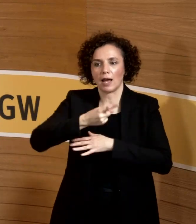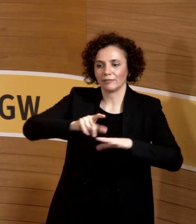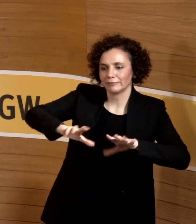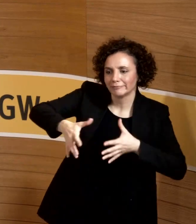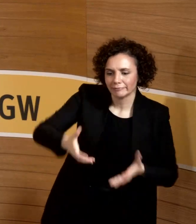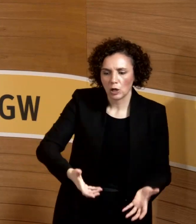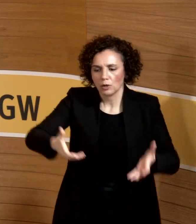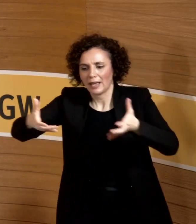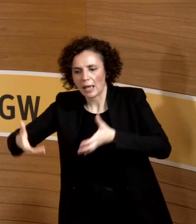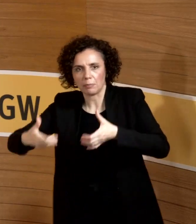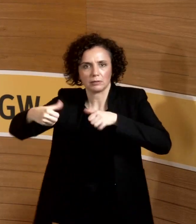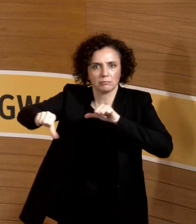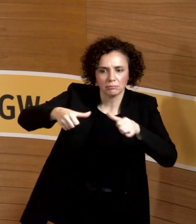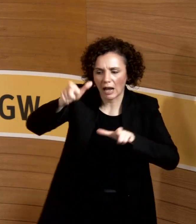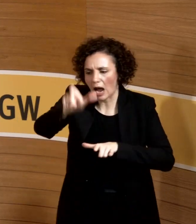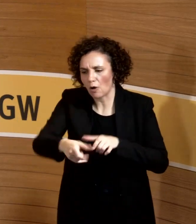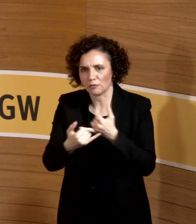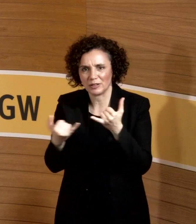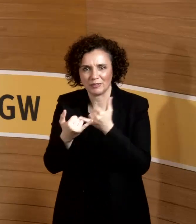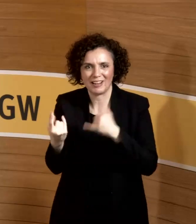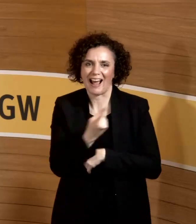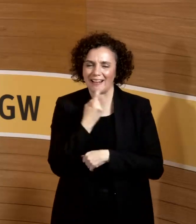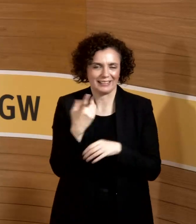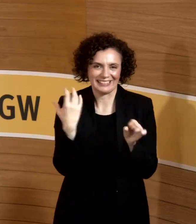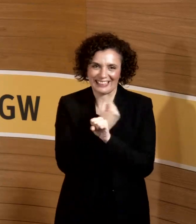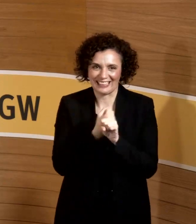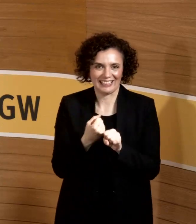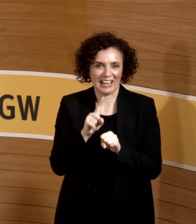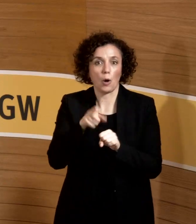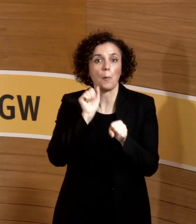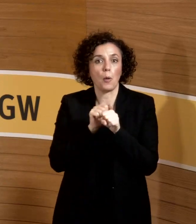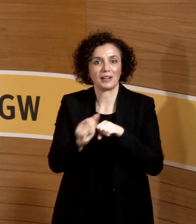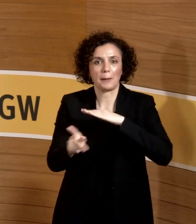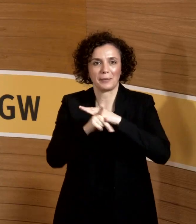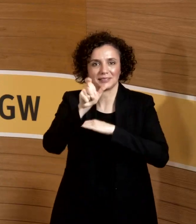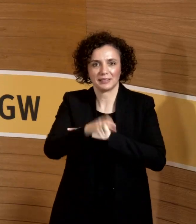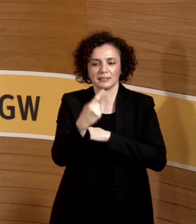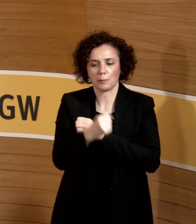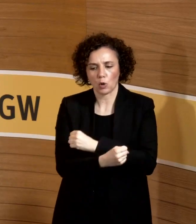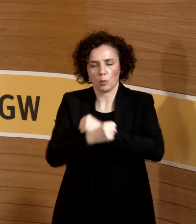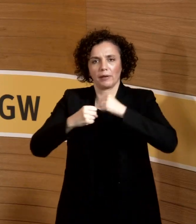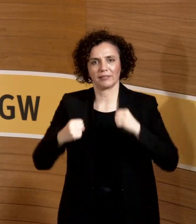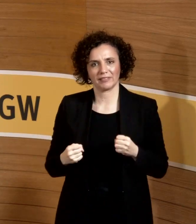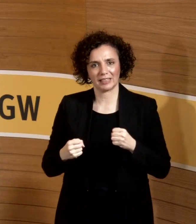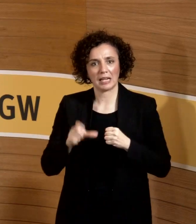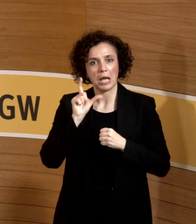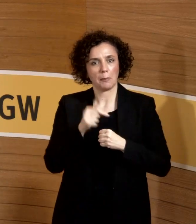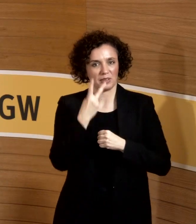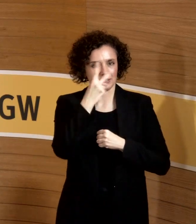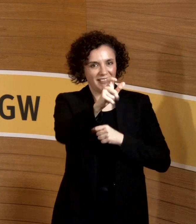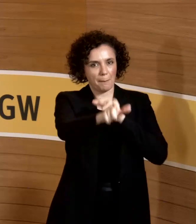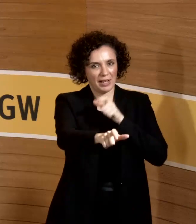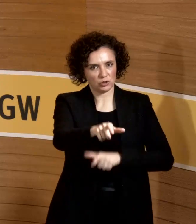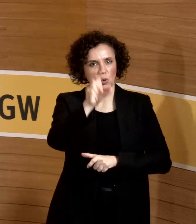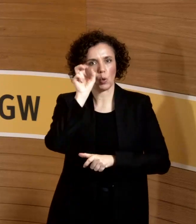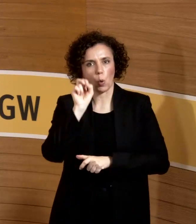und bei Übergewichtigen ist manchmal zu zweit auch nicht möglich, würde das so grob sagen, also einen Normalgewichtigen zu zweit wenden. Dann kleine